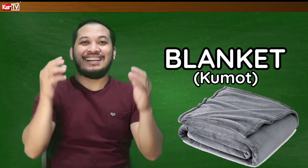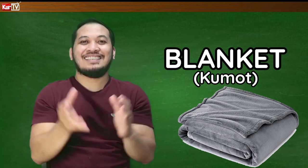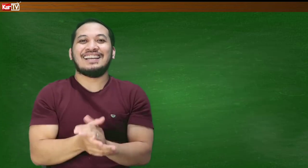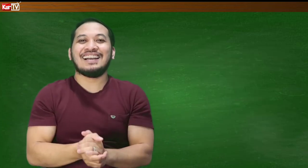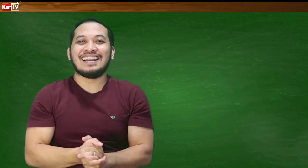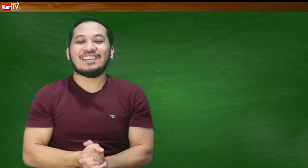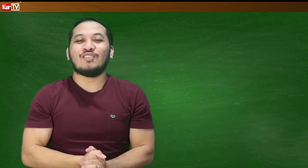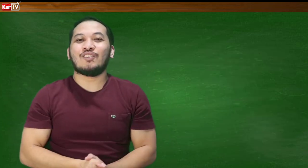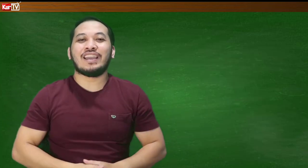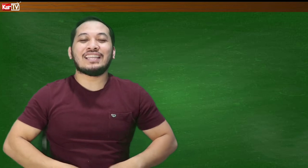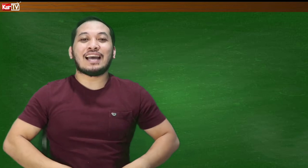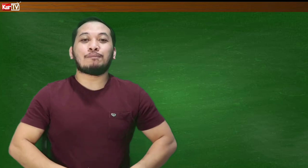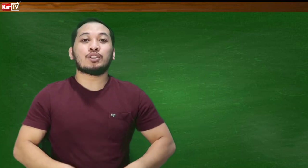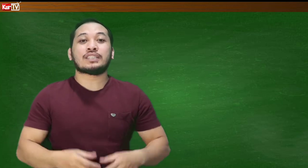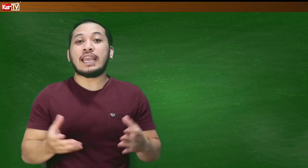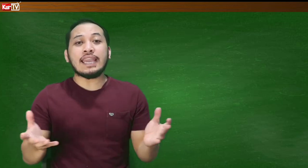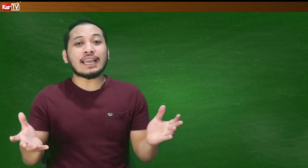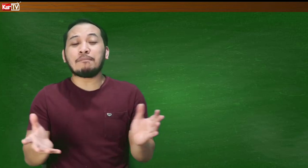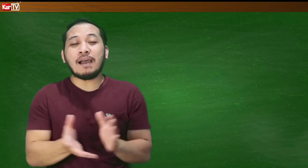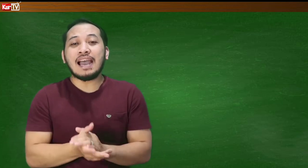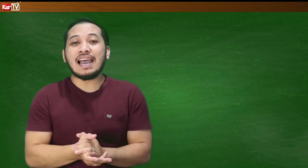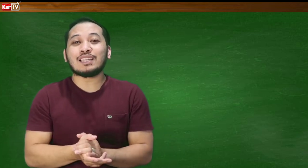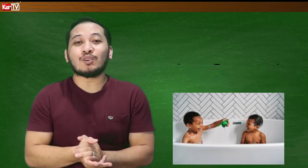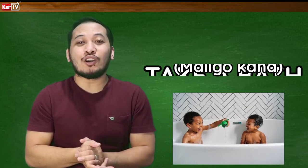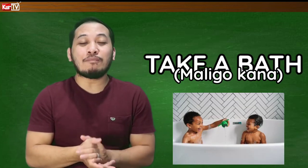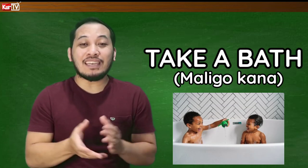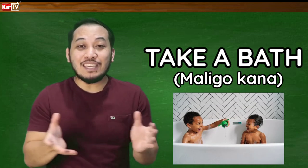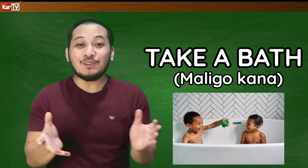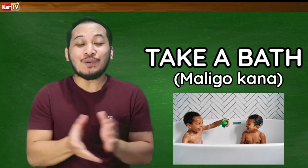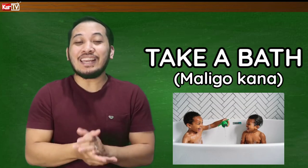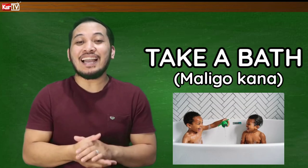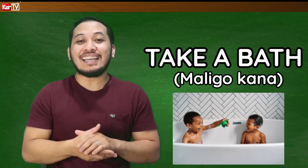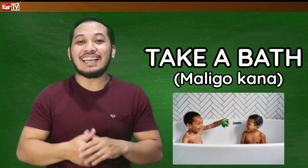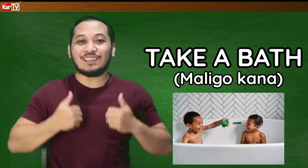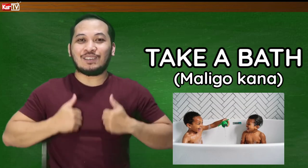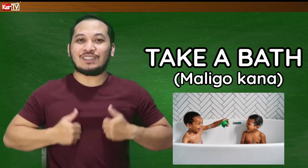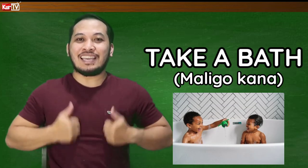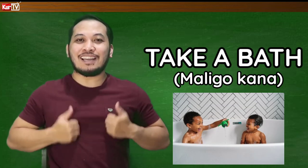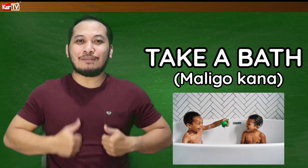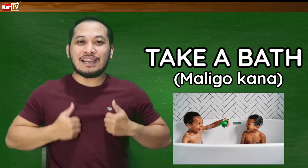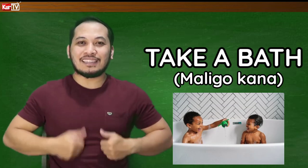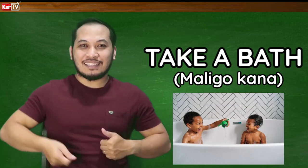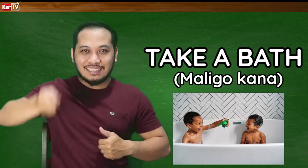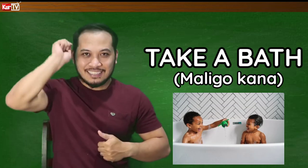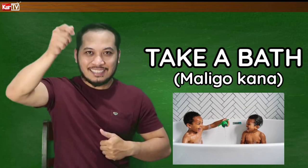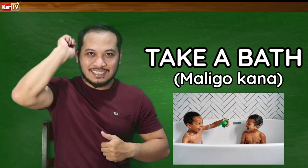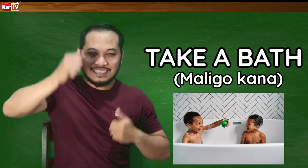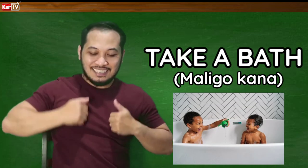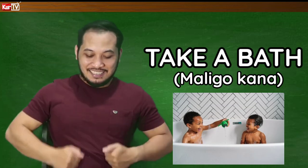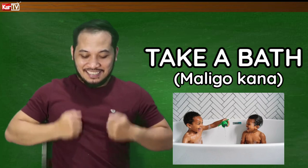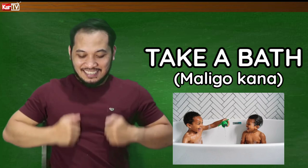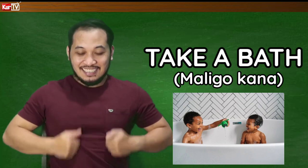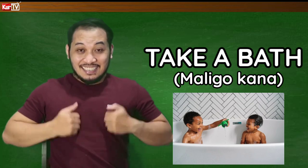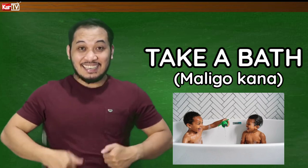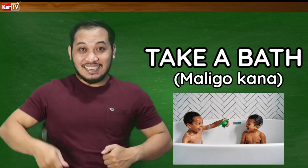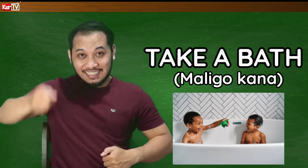Ayan. Okay. Tapos, take a bath or maligo ka na. Ganyan. So, take a bath. Ayan.